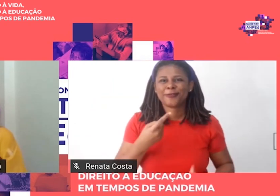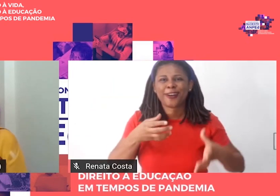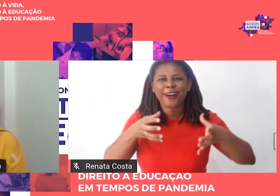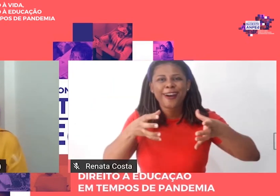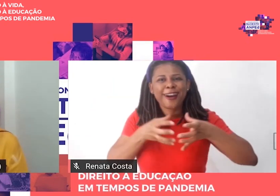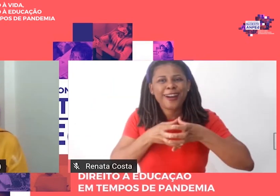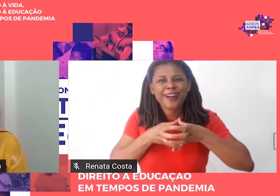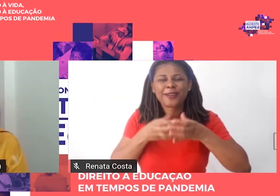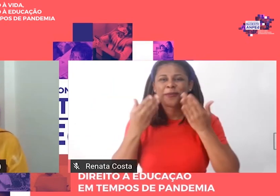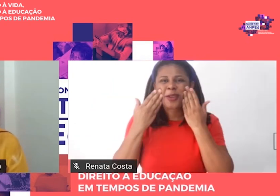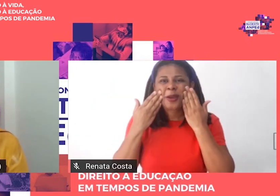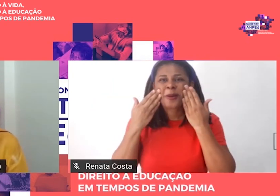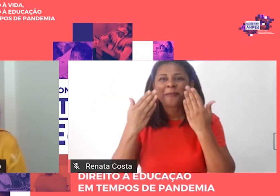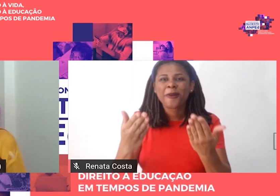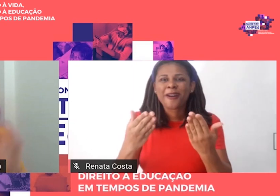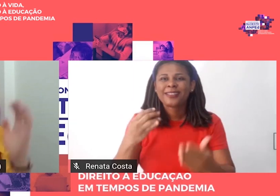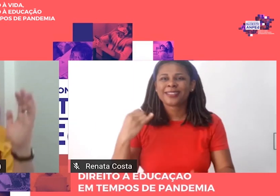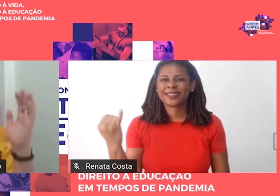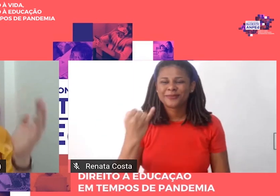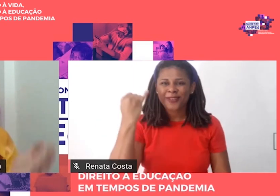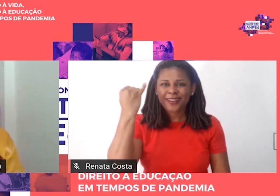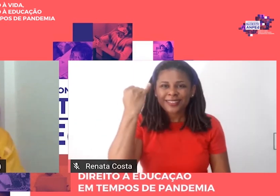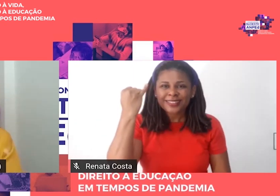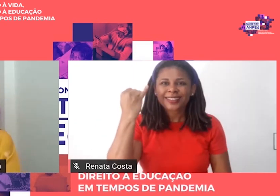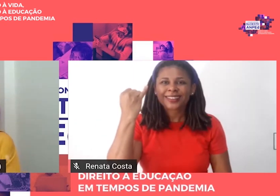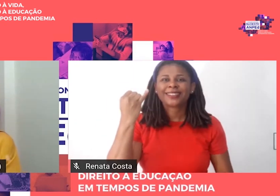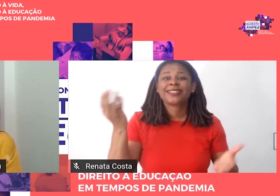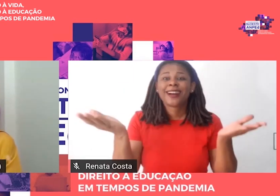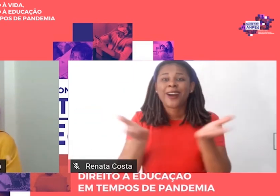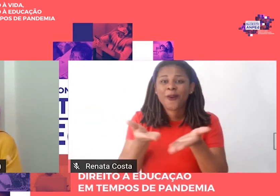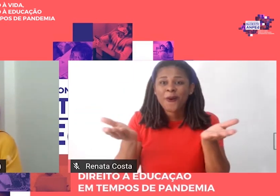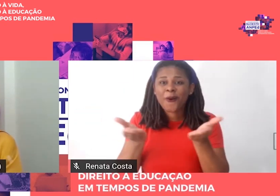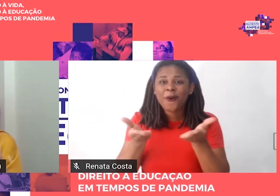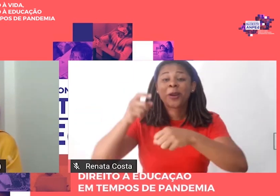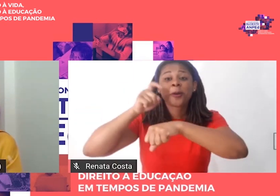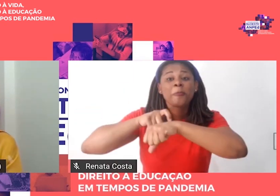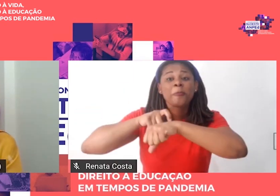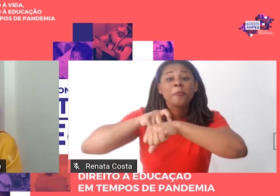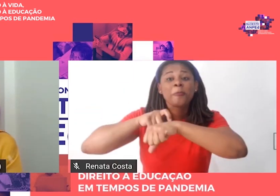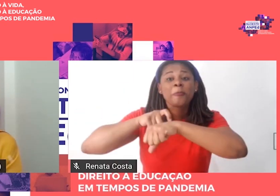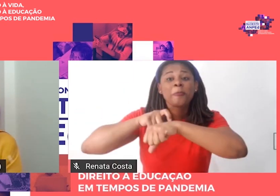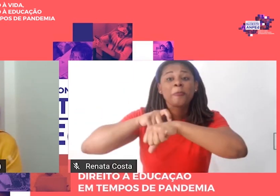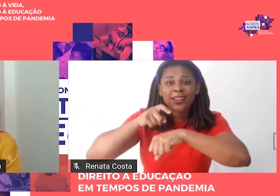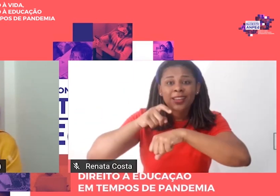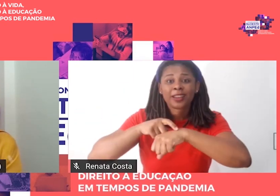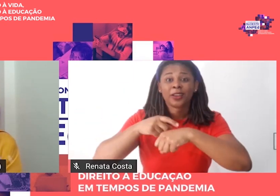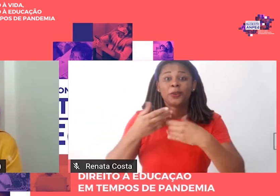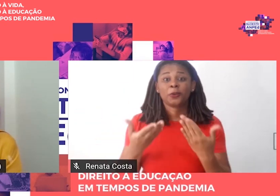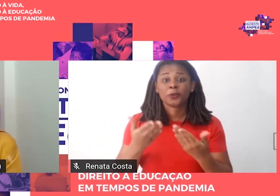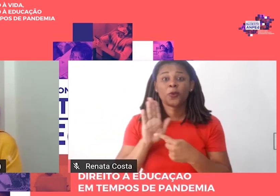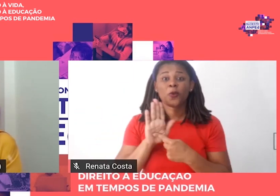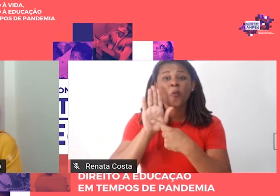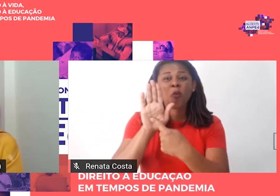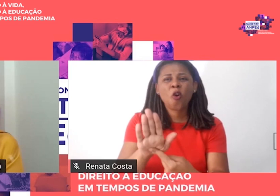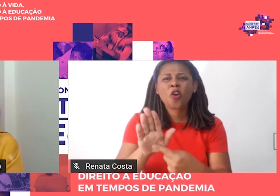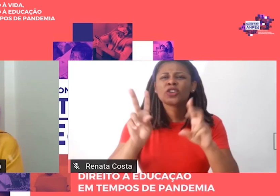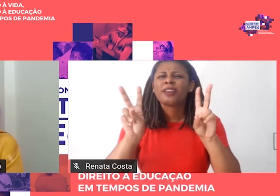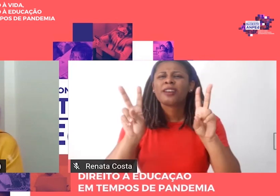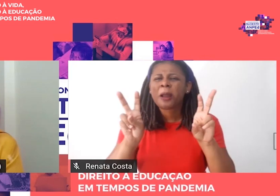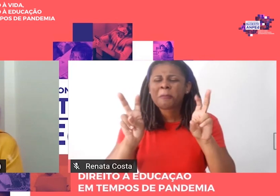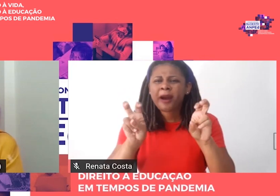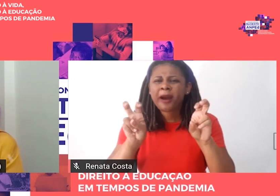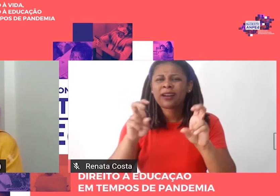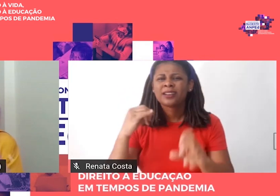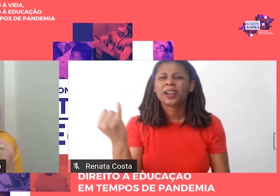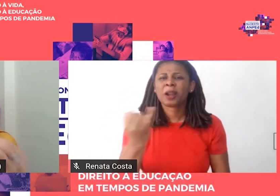entre Uma composição Que liga As teorias Da educação E o problema Da marginalidade Na América